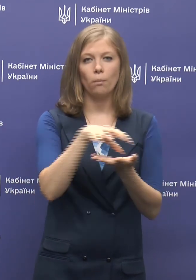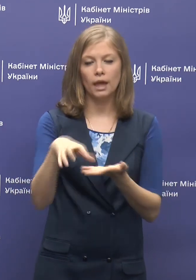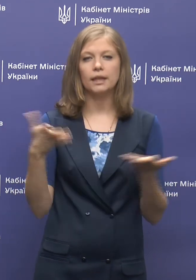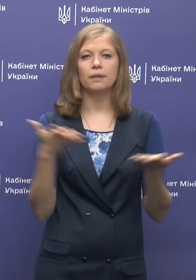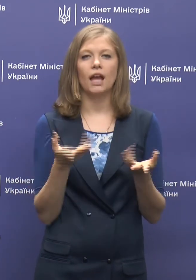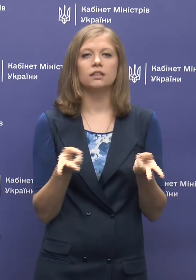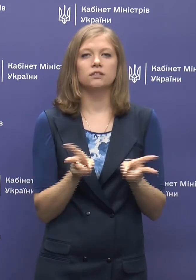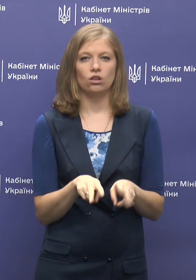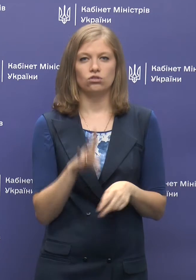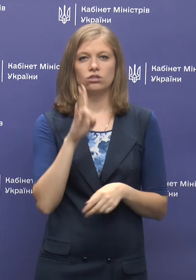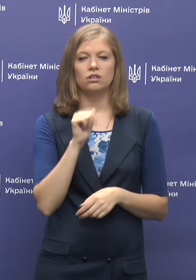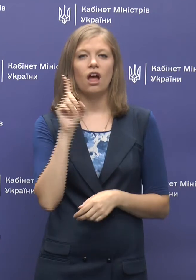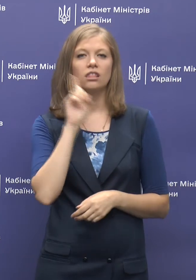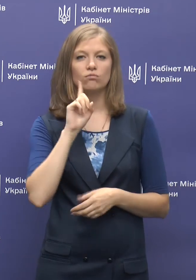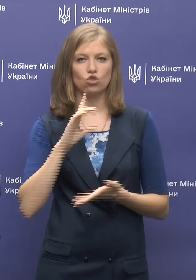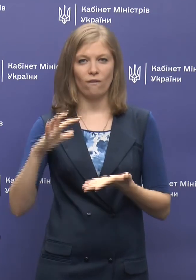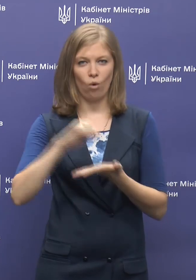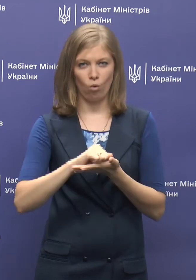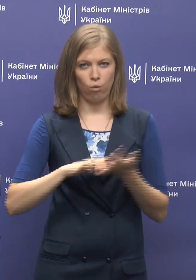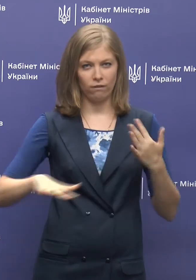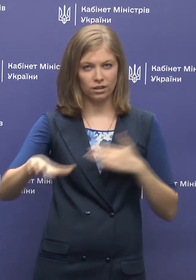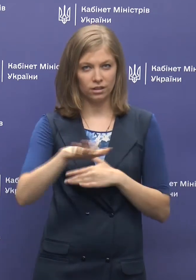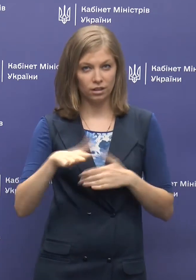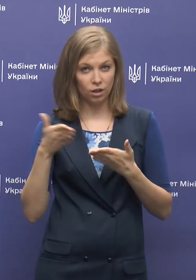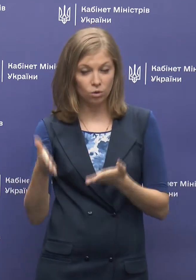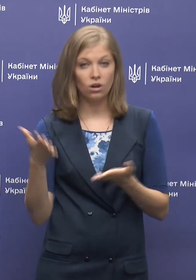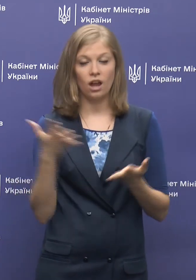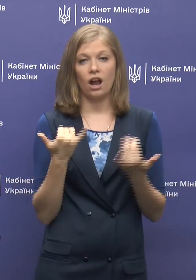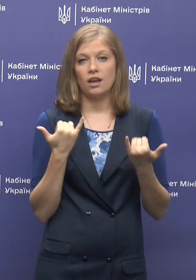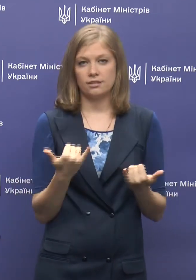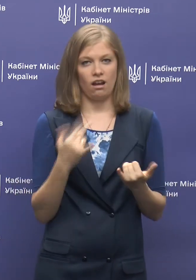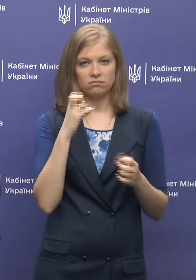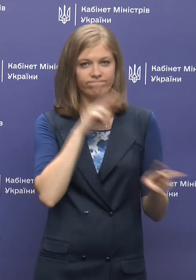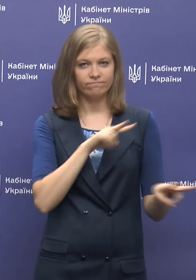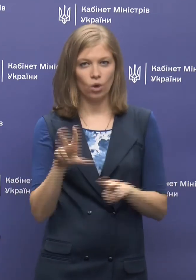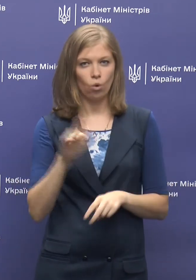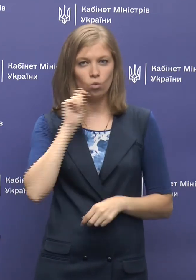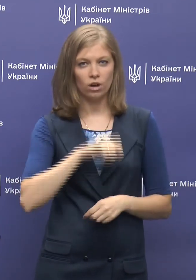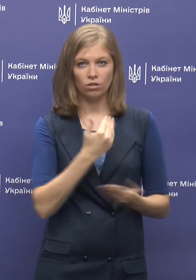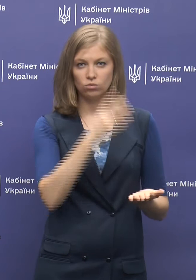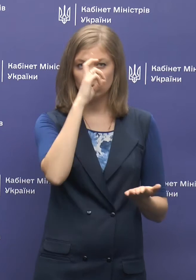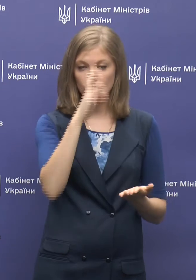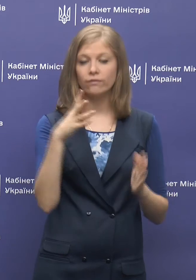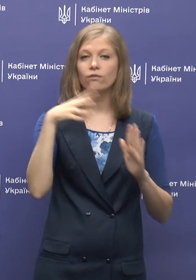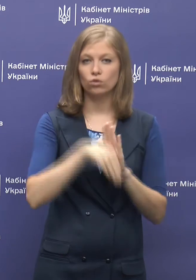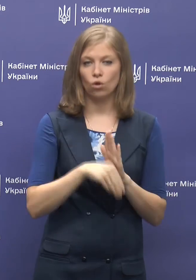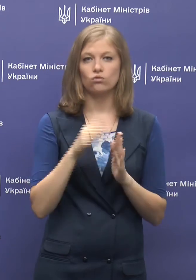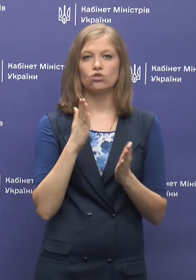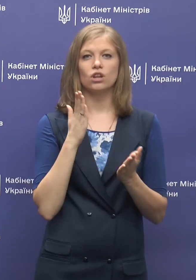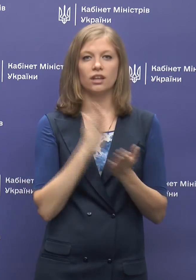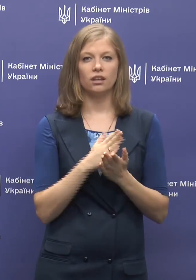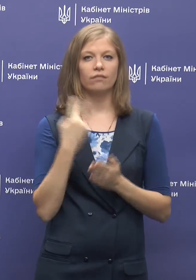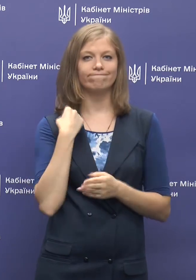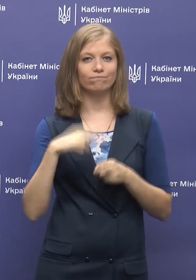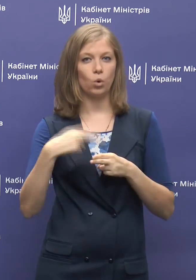які залишилися на тимчасово окупованій території, яка зараз не контролюється українською державою, де в тому числі є боргові зобов